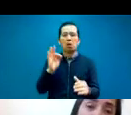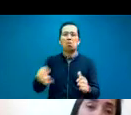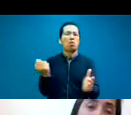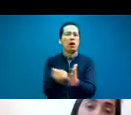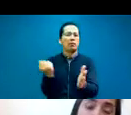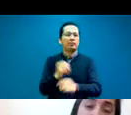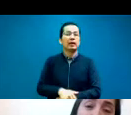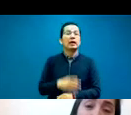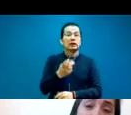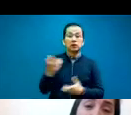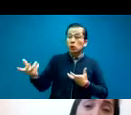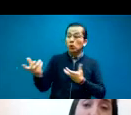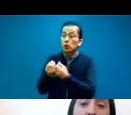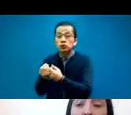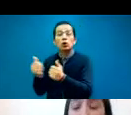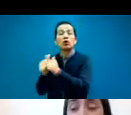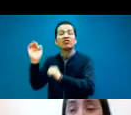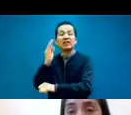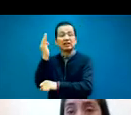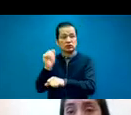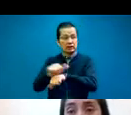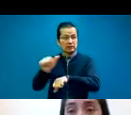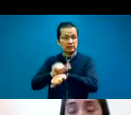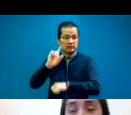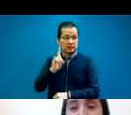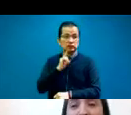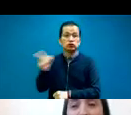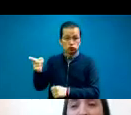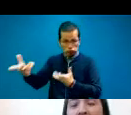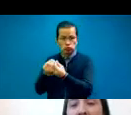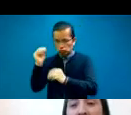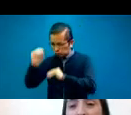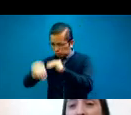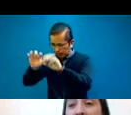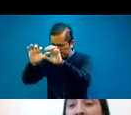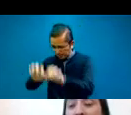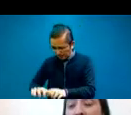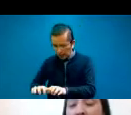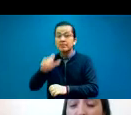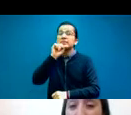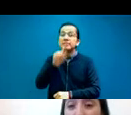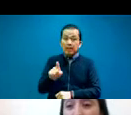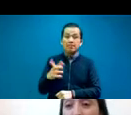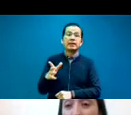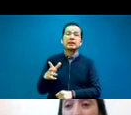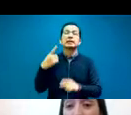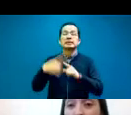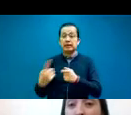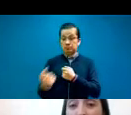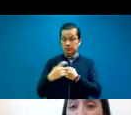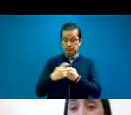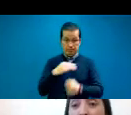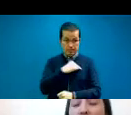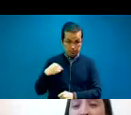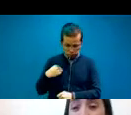Confederación Argentina de Sordos, con los socios miembros, y también se ha invitado a las carreras de formación de intérpretes de